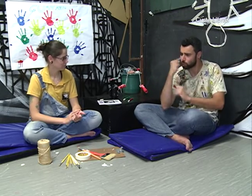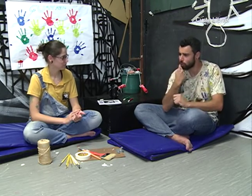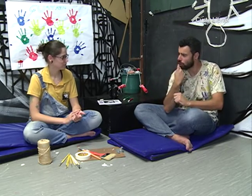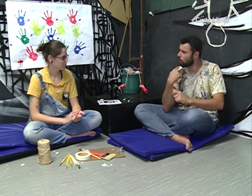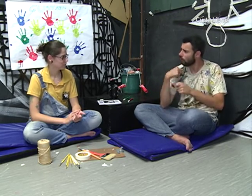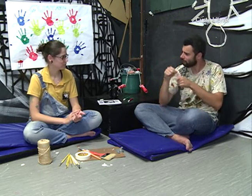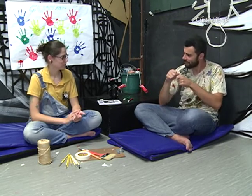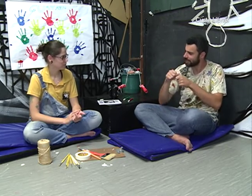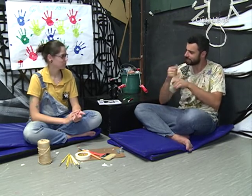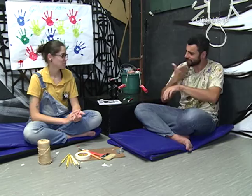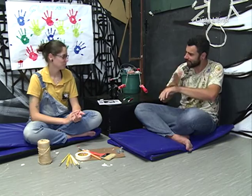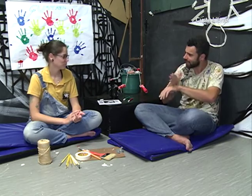adaptar isso para o surdo.